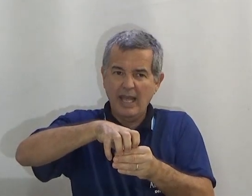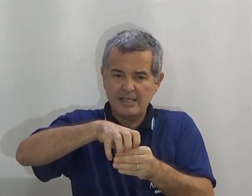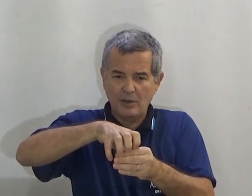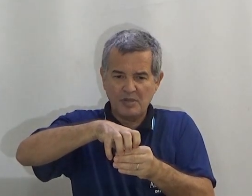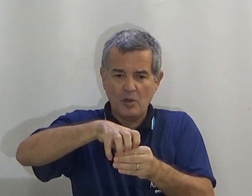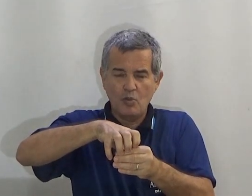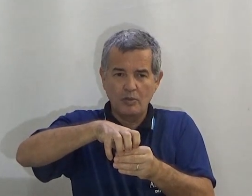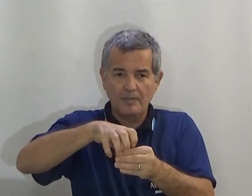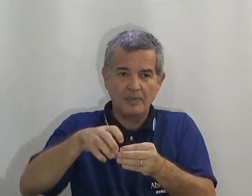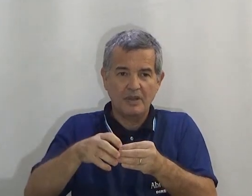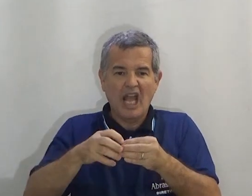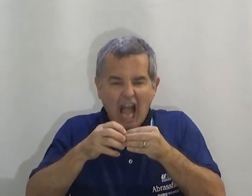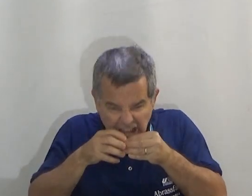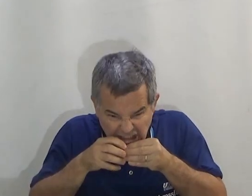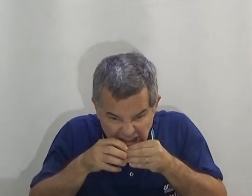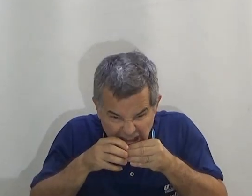Esta opção 1.